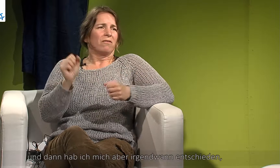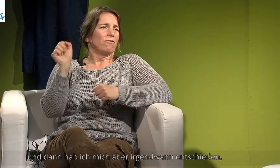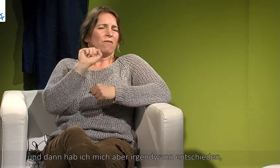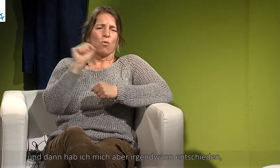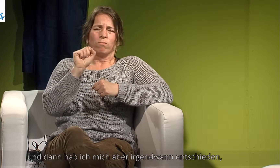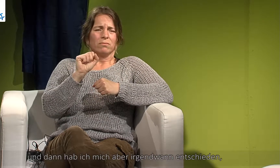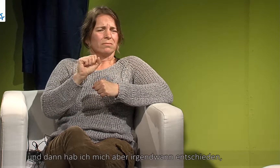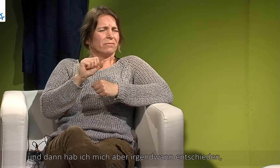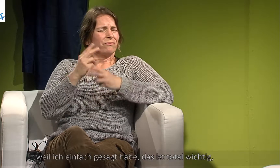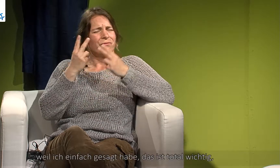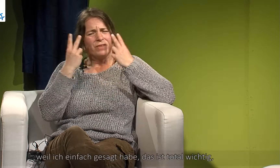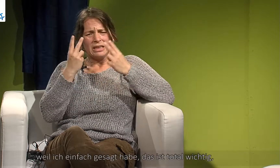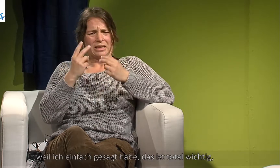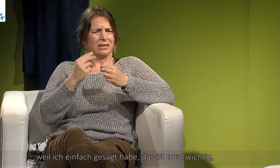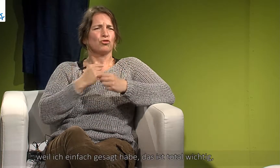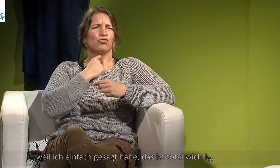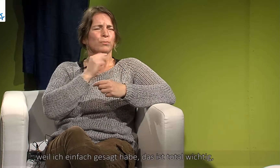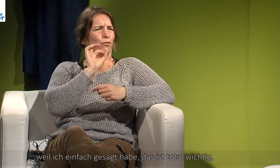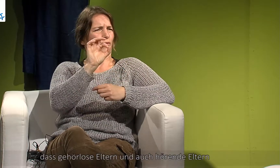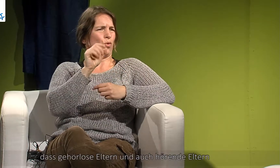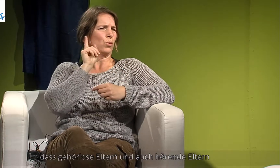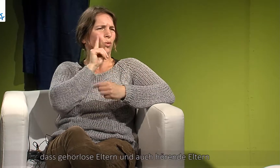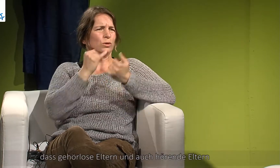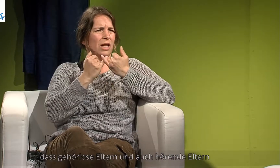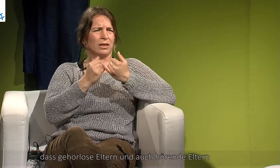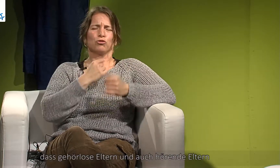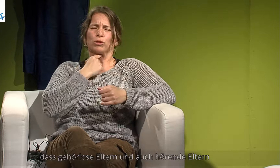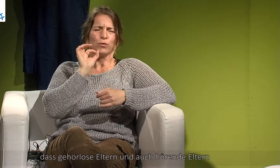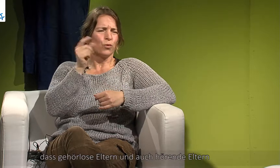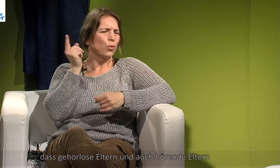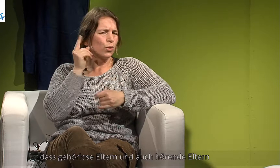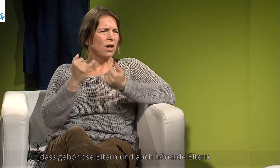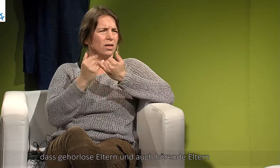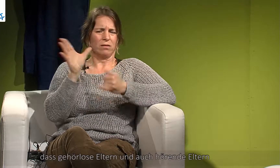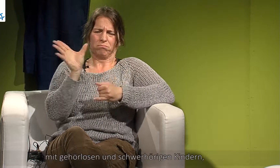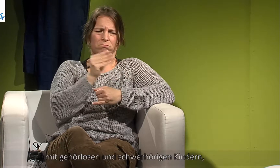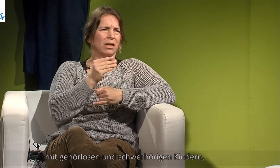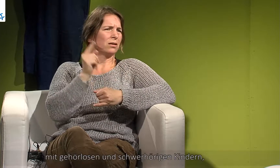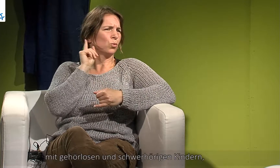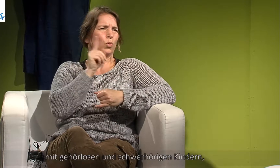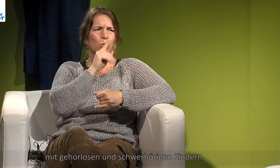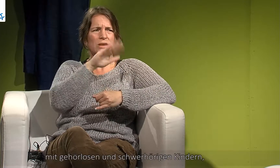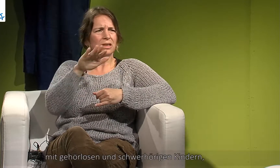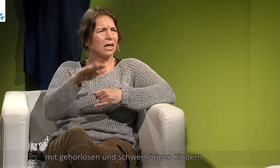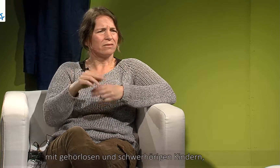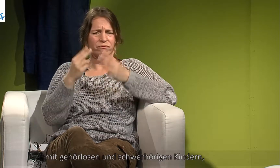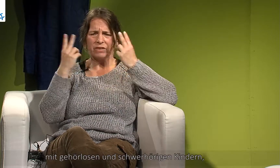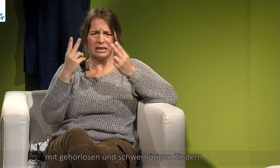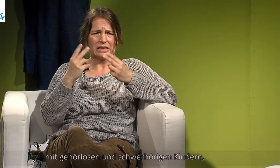aber irgendwann entschieden, weil ich einfach gesagt habe, es ist total wichtig, dass gehörlose Eltern und auch hörende Eltern mit gehörlosen und schwerhörigen Kindern,